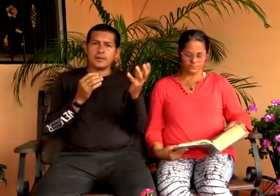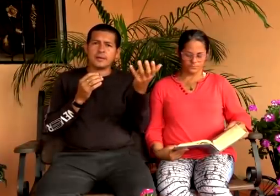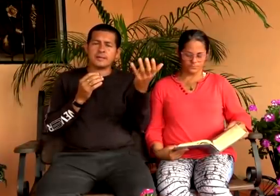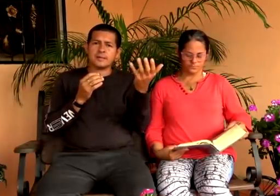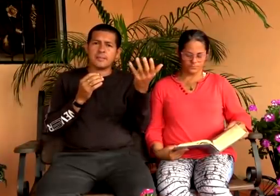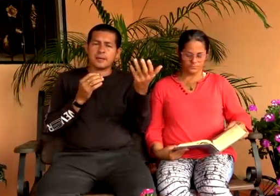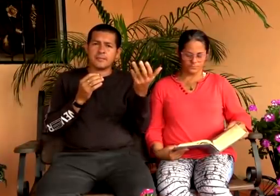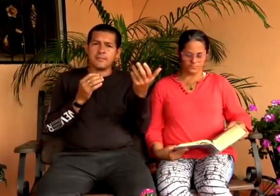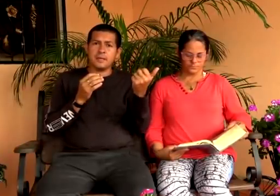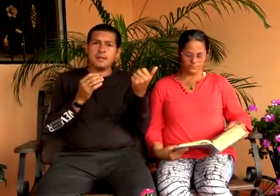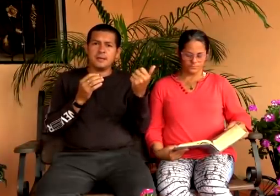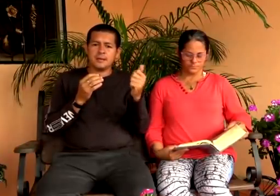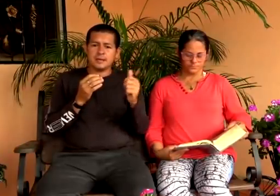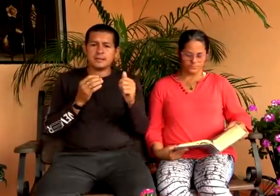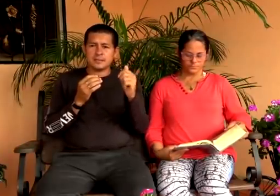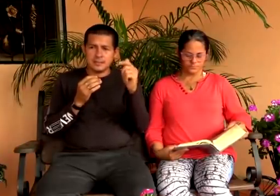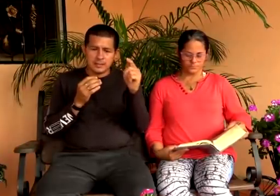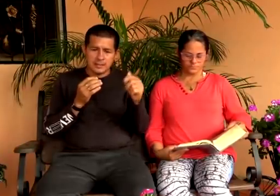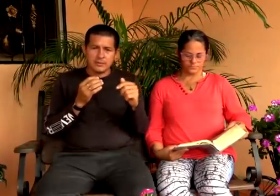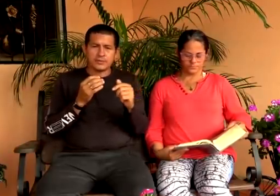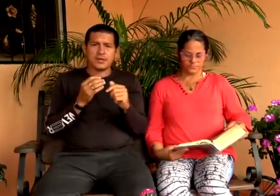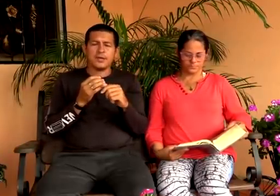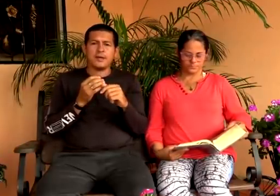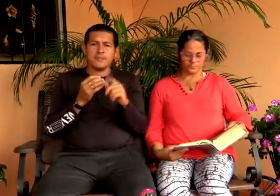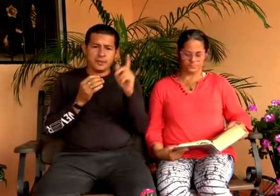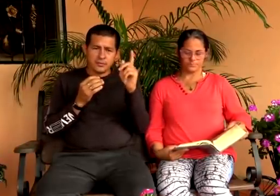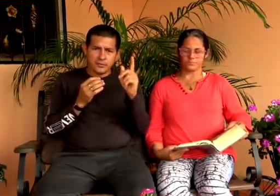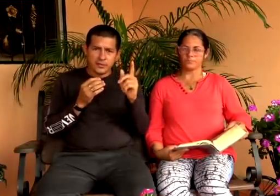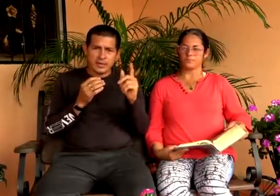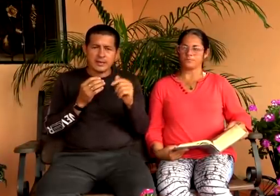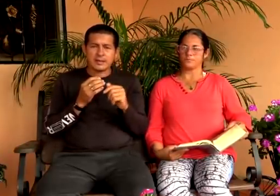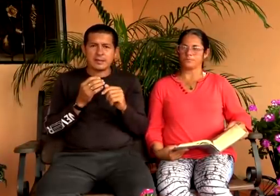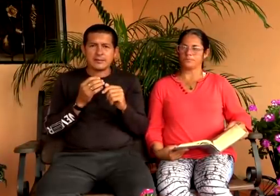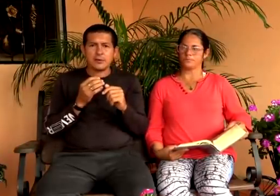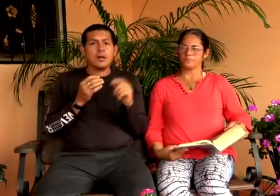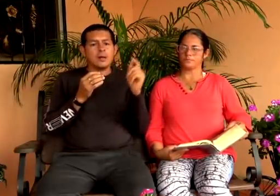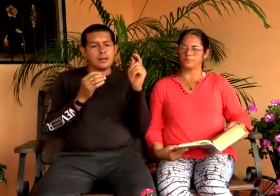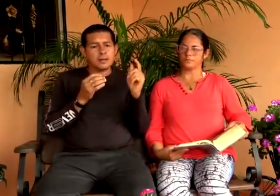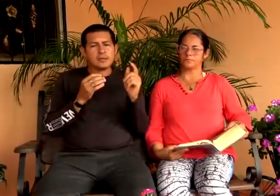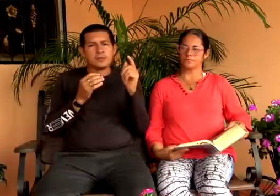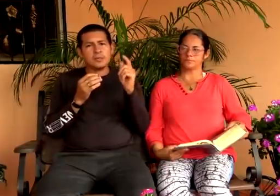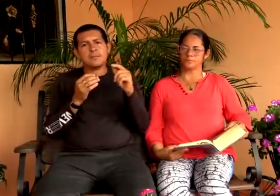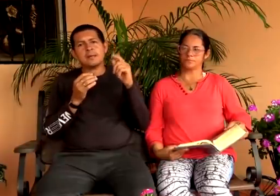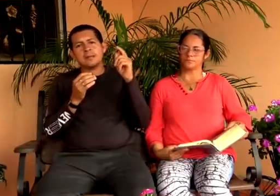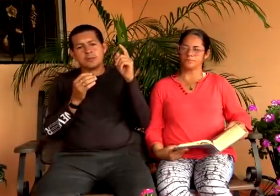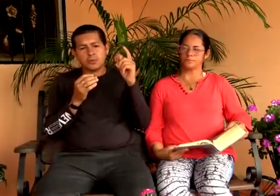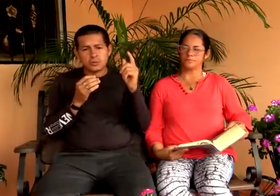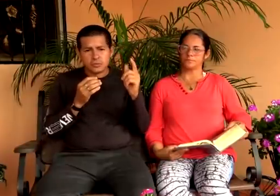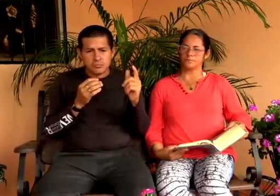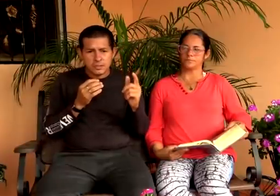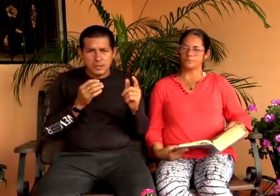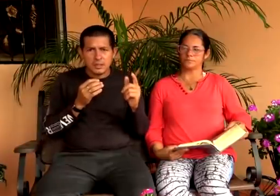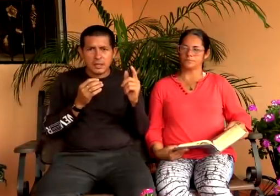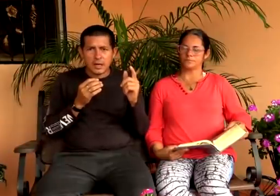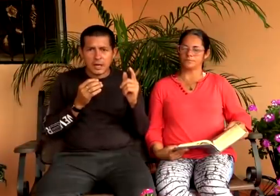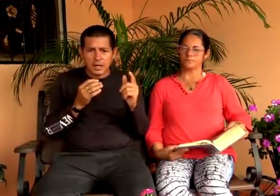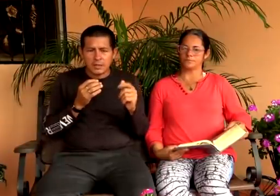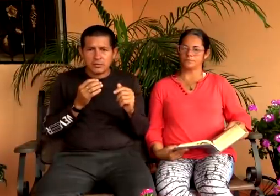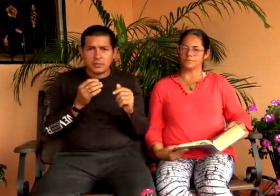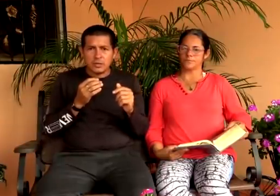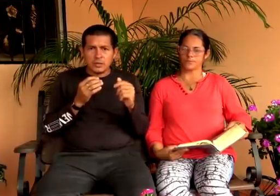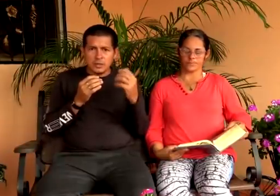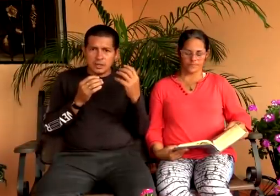diciendo, vengase para mi iglesia. Sí, la de ellos sí, pero no es la de Cristo. La de Cristo tiene más de dos mil